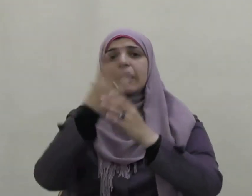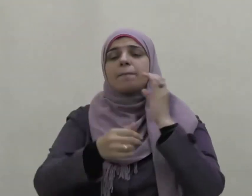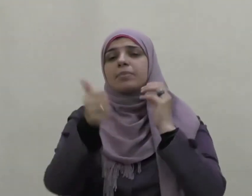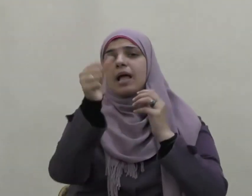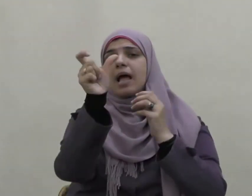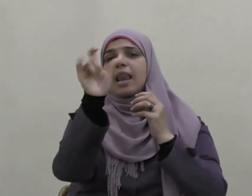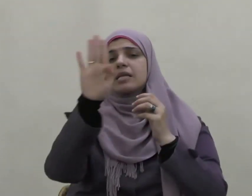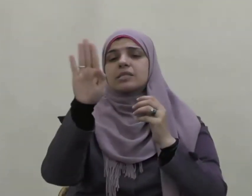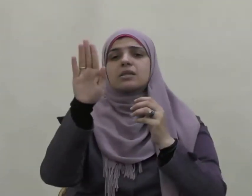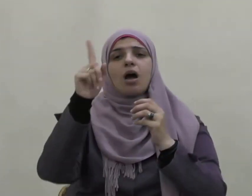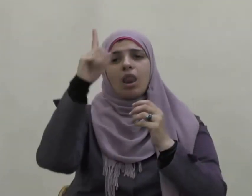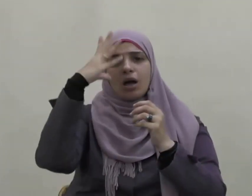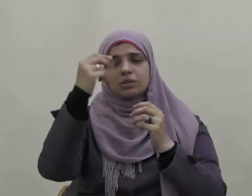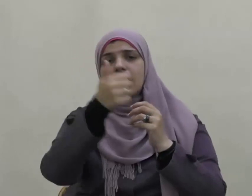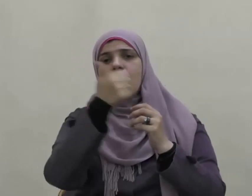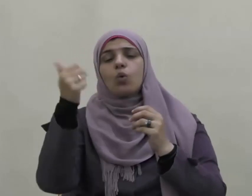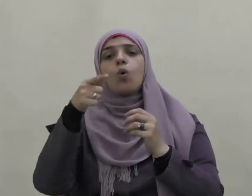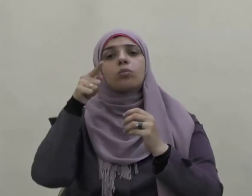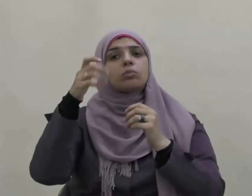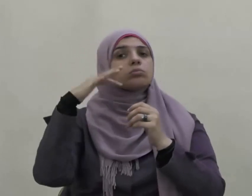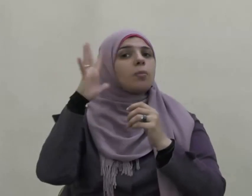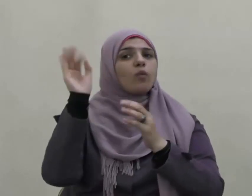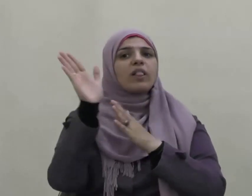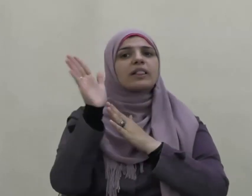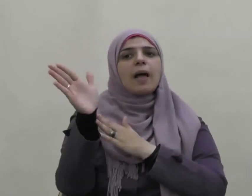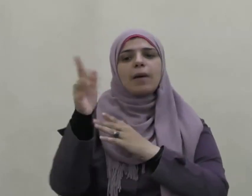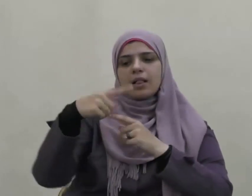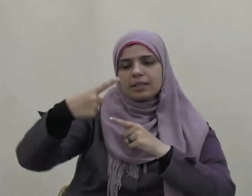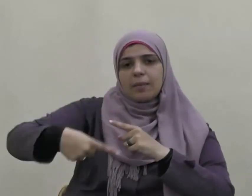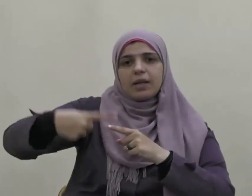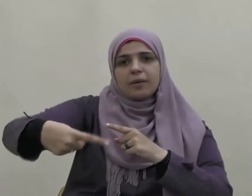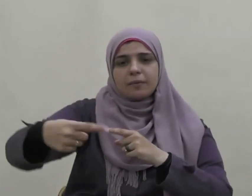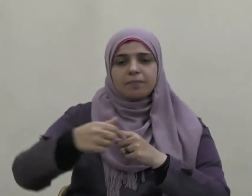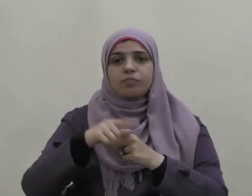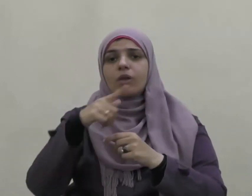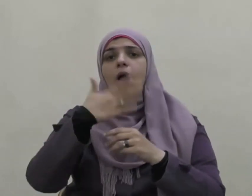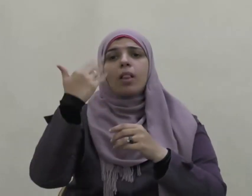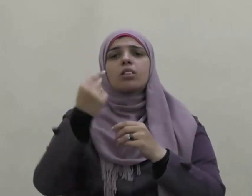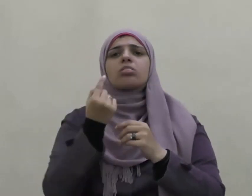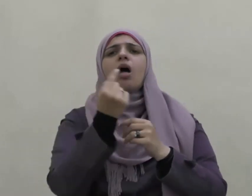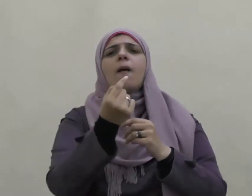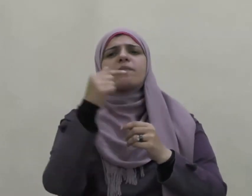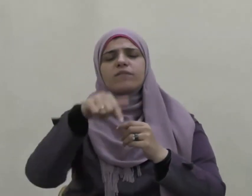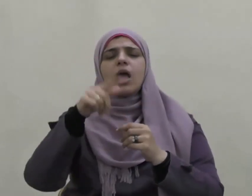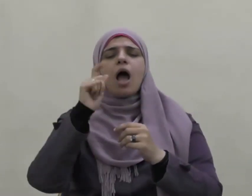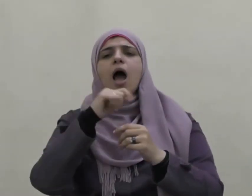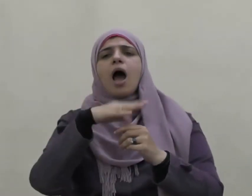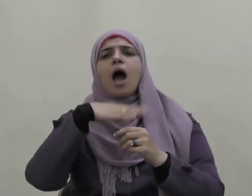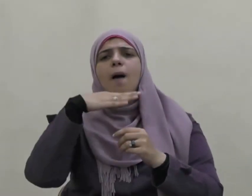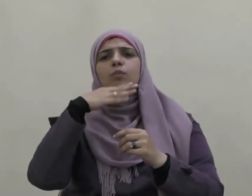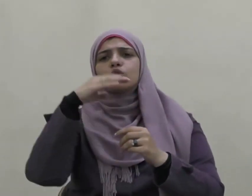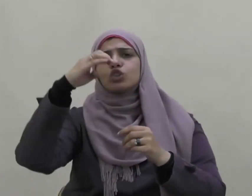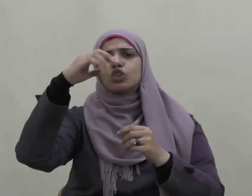الله عنه وهو من تابع التابعين قد طلب منه أبو جعفر المنصور رحمه الله